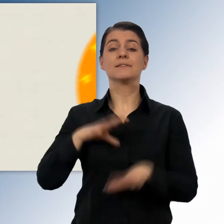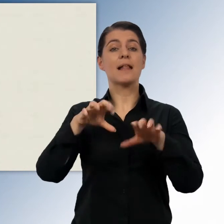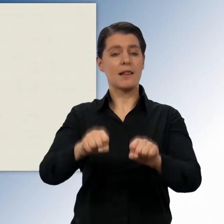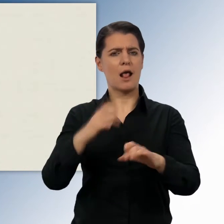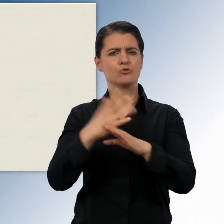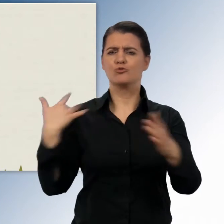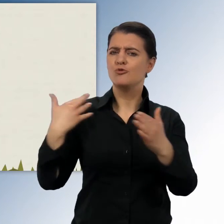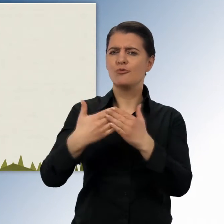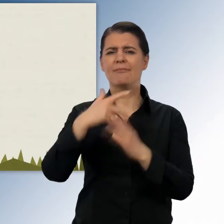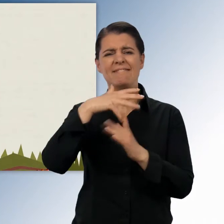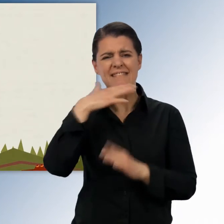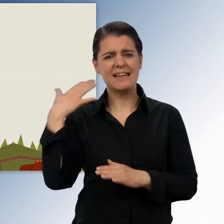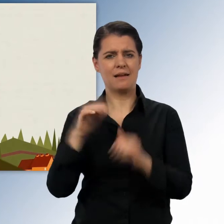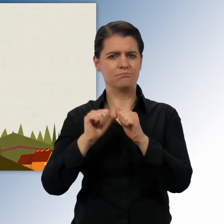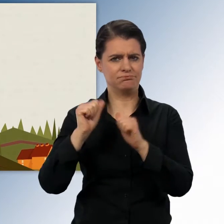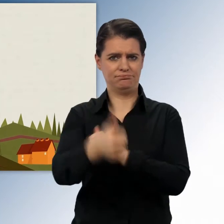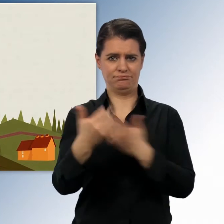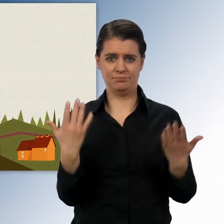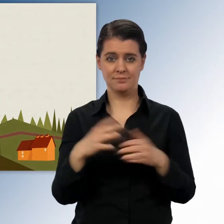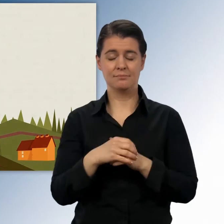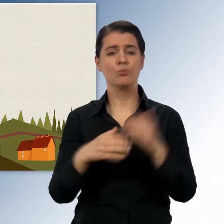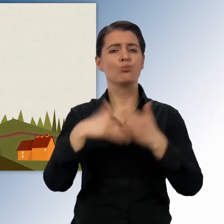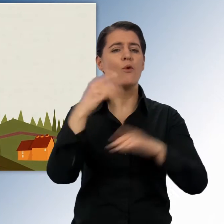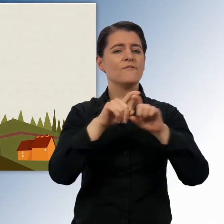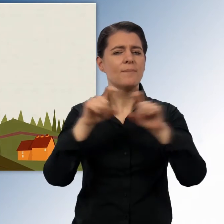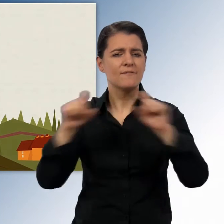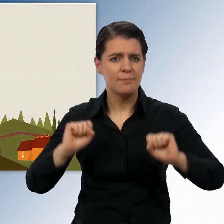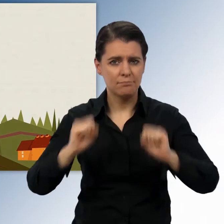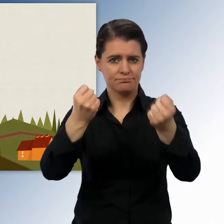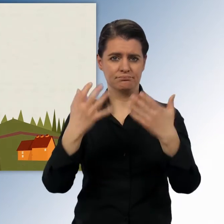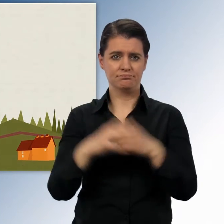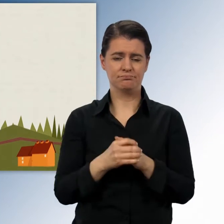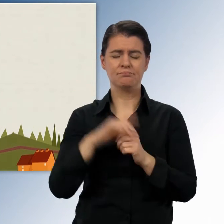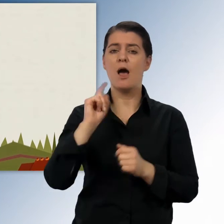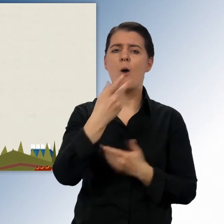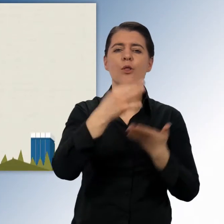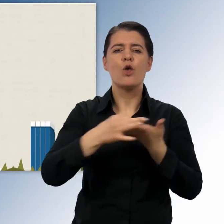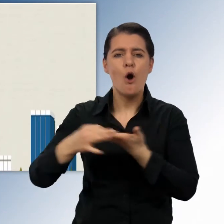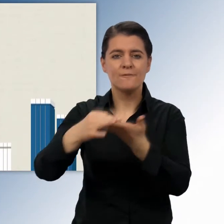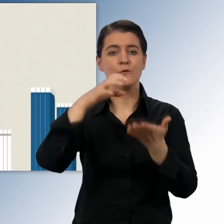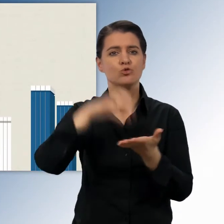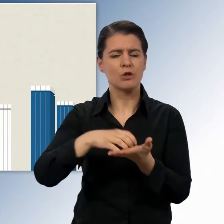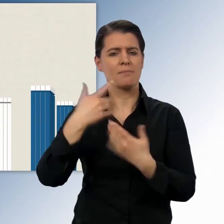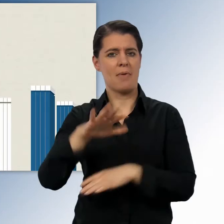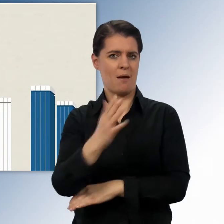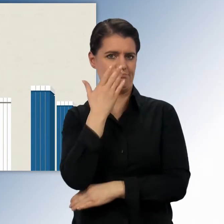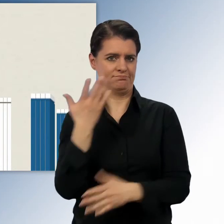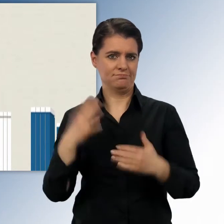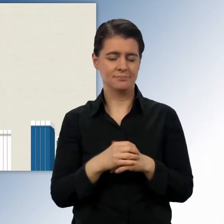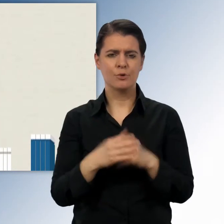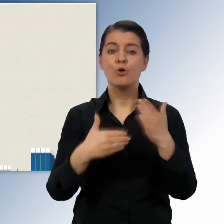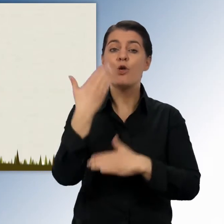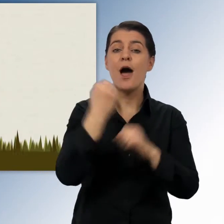der EU-Gelder schon viele Fortschritte gemacht. Neue Unternehmen sind entstanden. Dörfer und Städte sind attraktiver geworden.